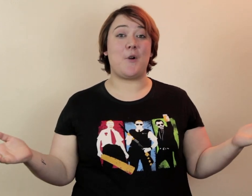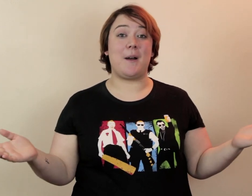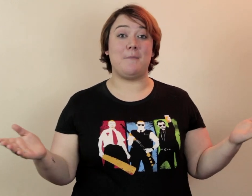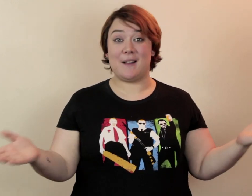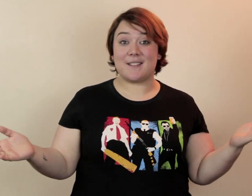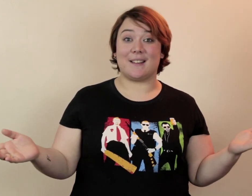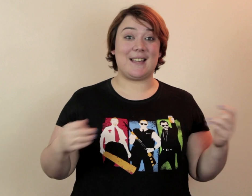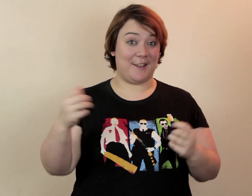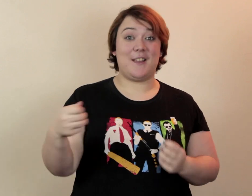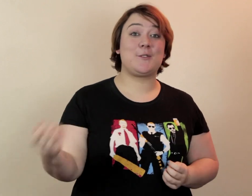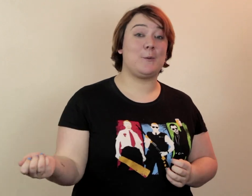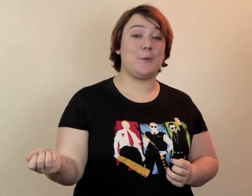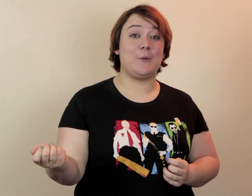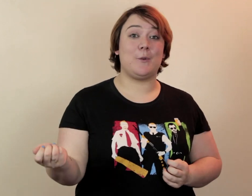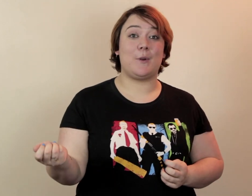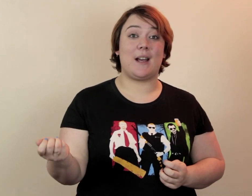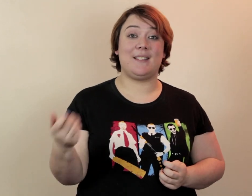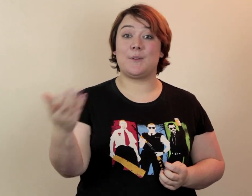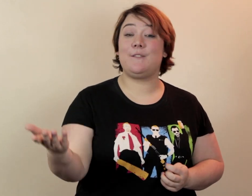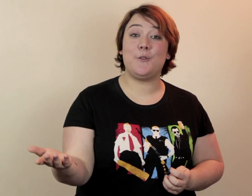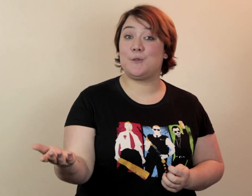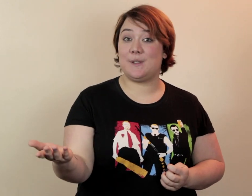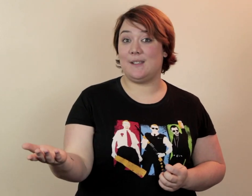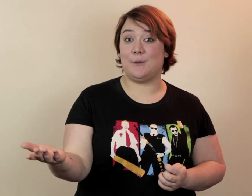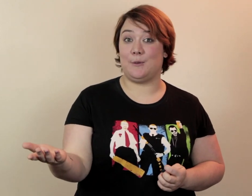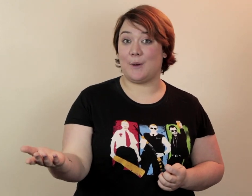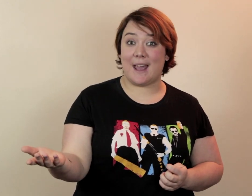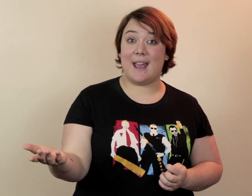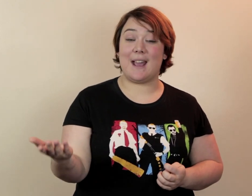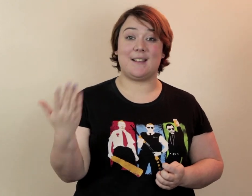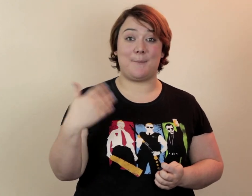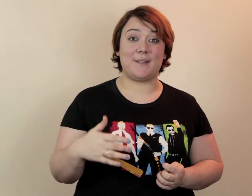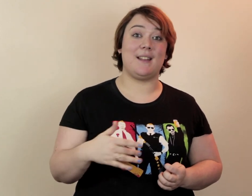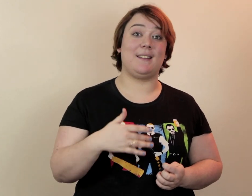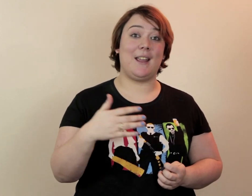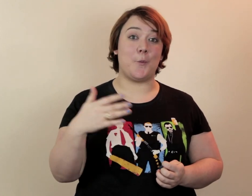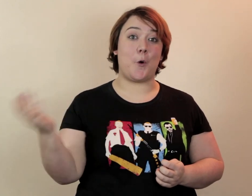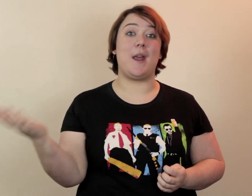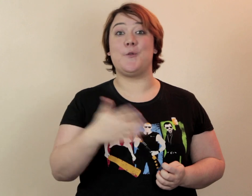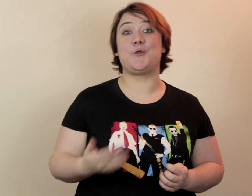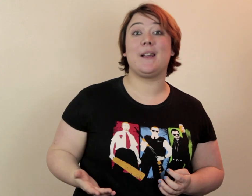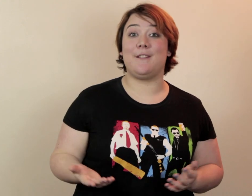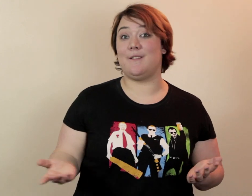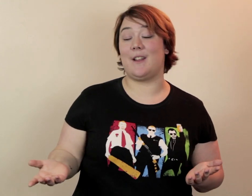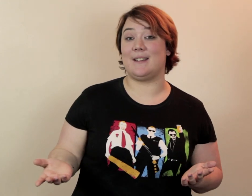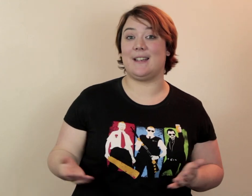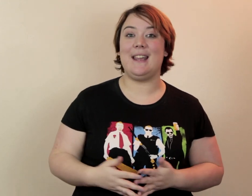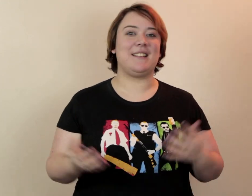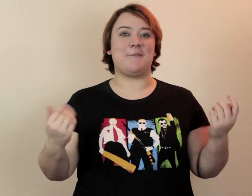moi Mince Qui arrivaient à s'identifier Au souci de Ray A sa personnalité Aux problèmes et aux joies Qu'elle vivait dans la série Et c'était